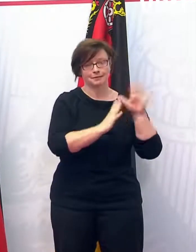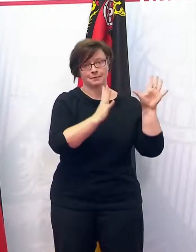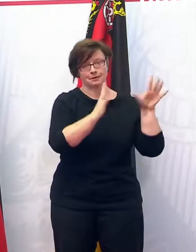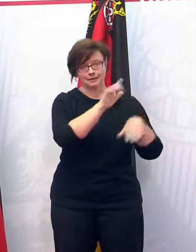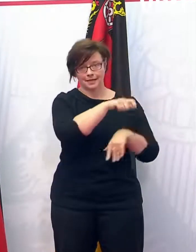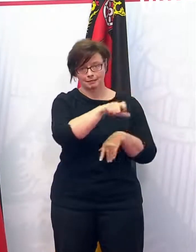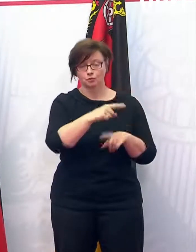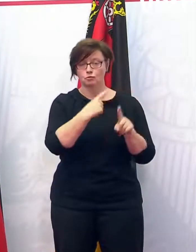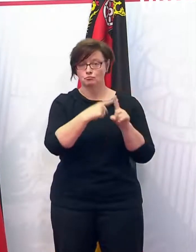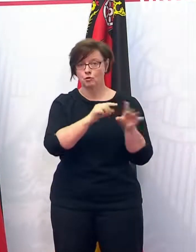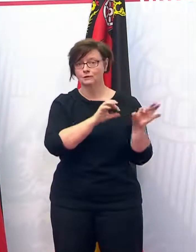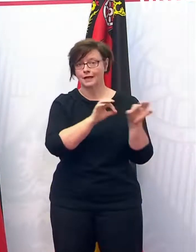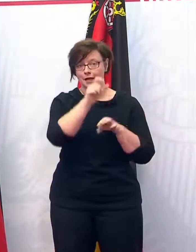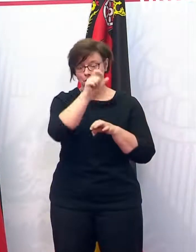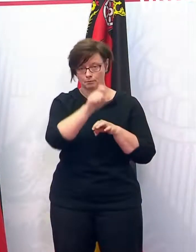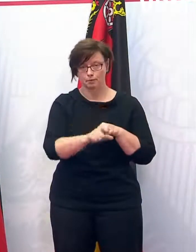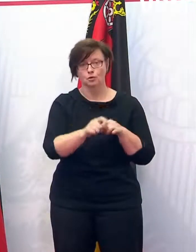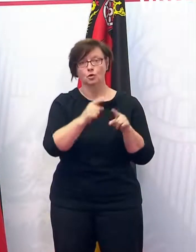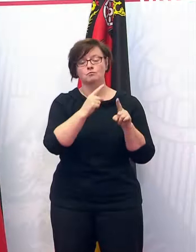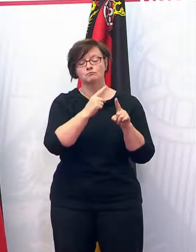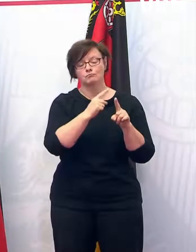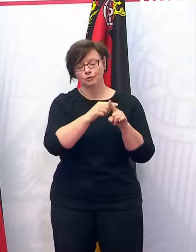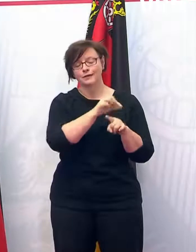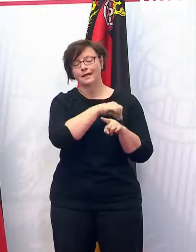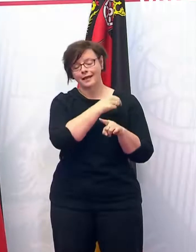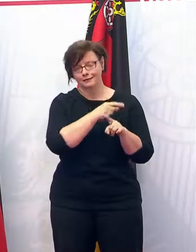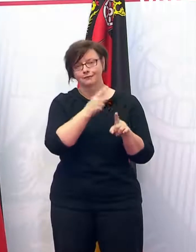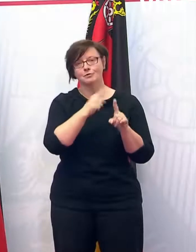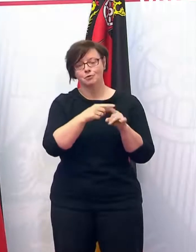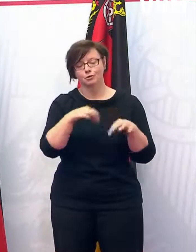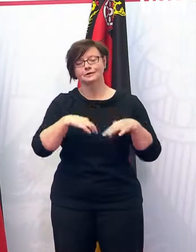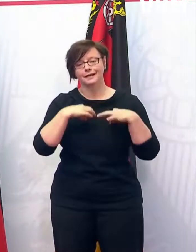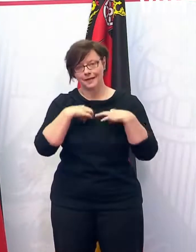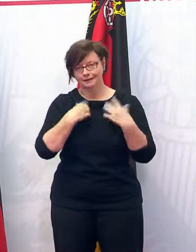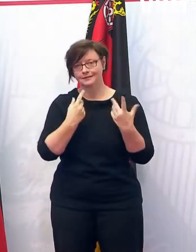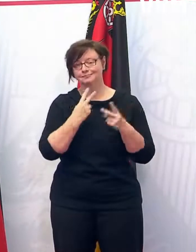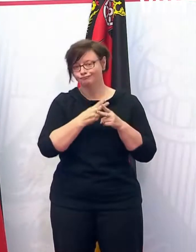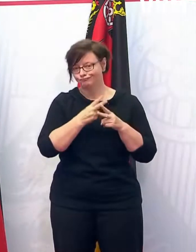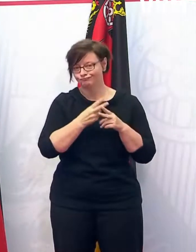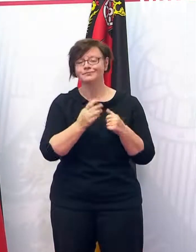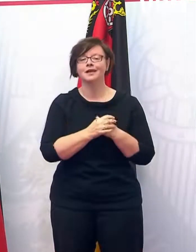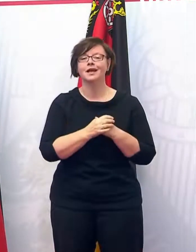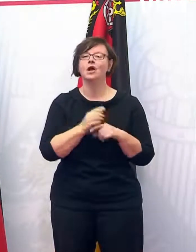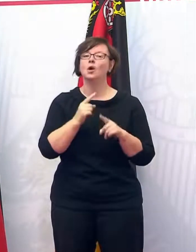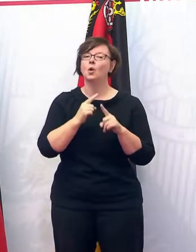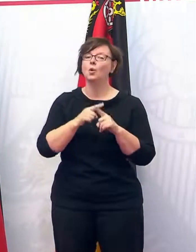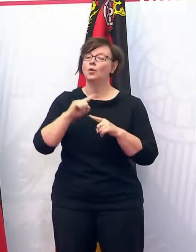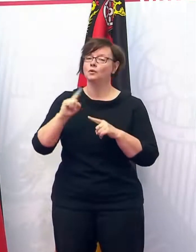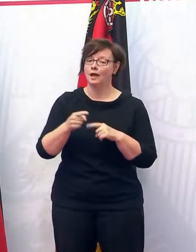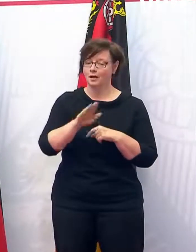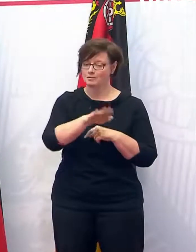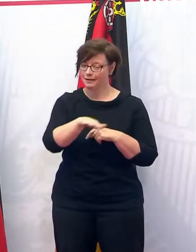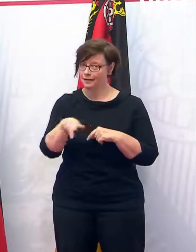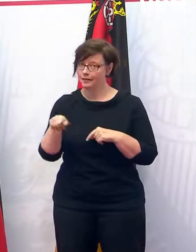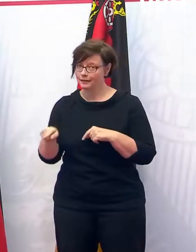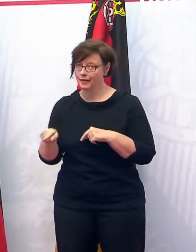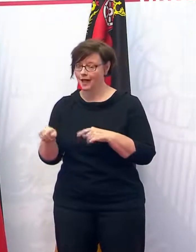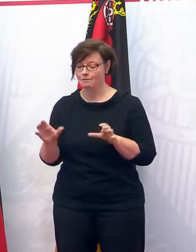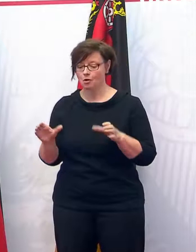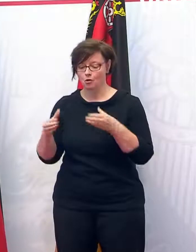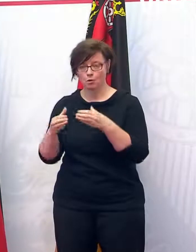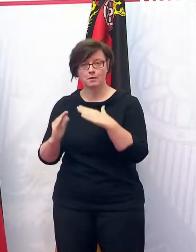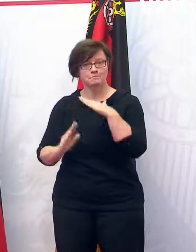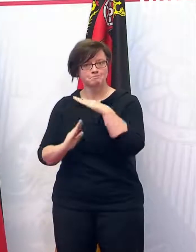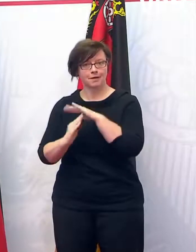Personen plus Anleitungspersonen und natürlich immer plus Geimpfte und Genesene. Und auch was die Kinder betrifft, Gruppen